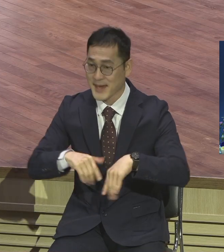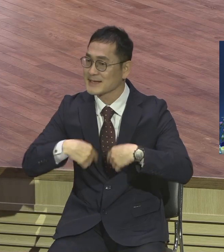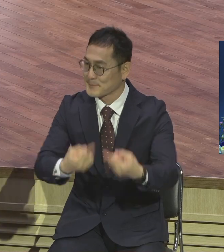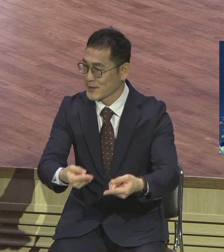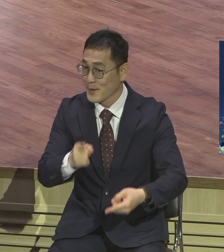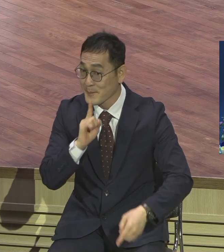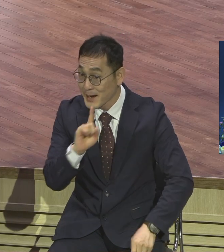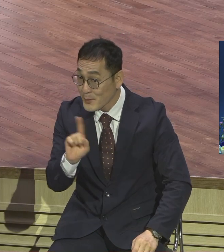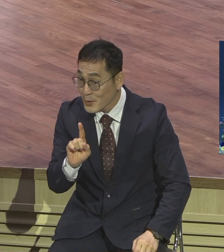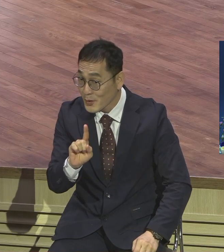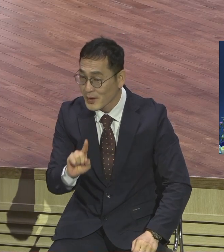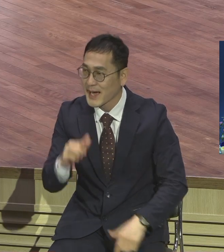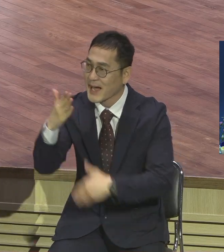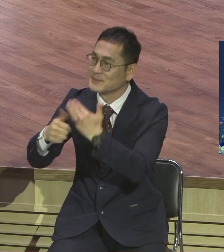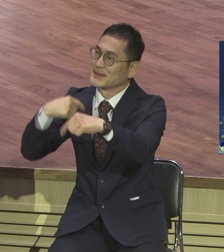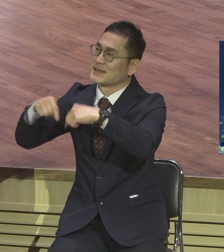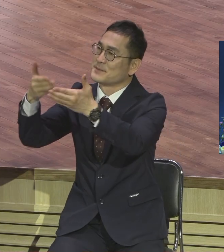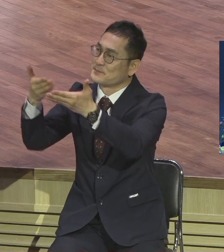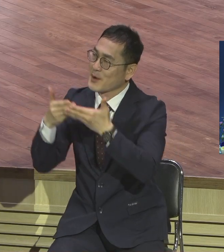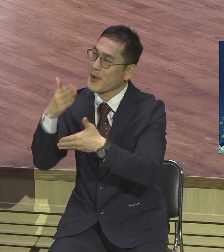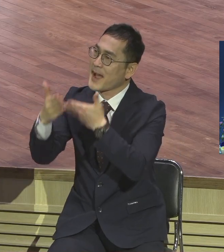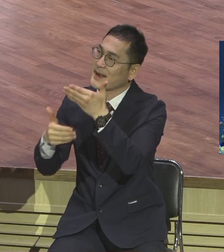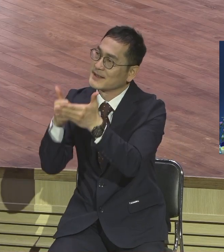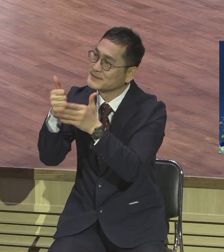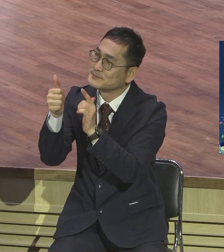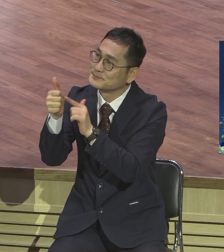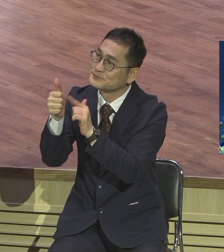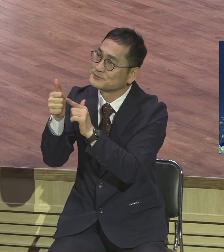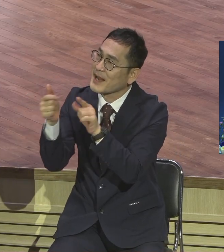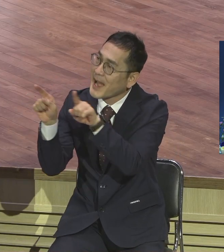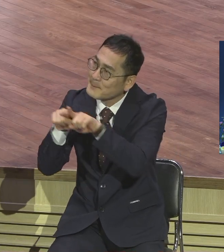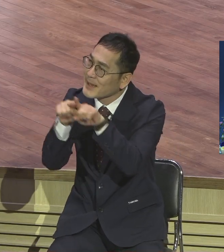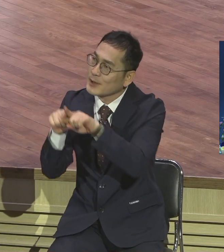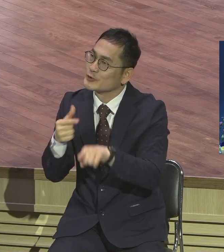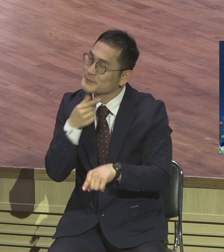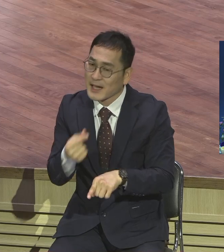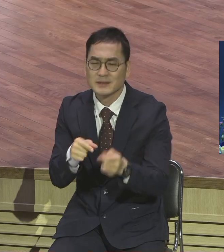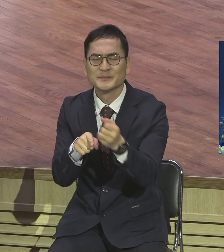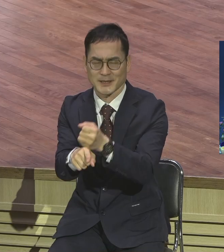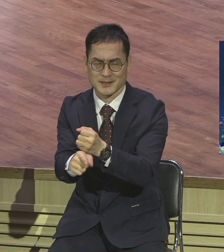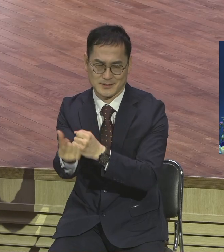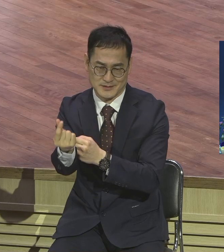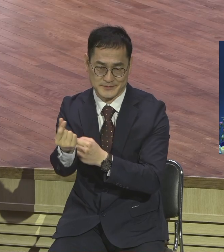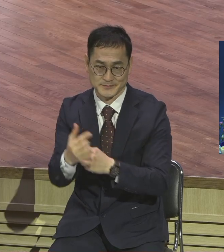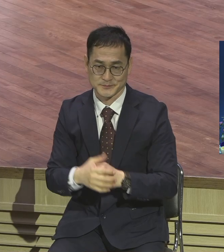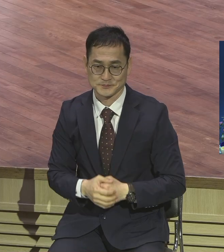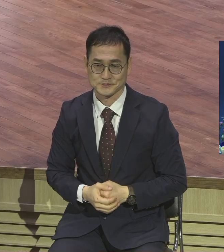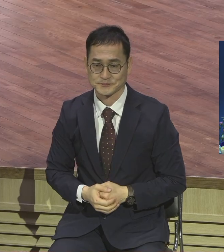다스림을 받고 하나님의 사람으로서 하나님과 함께한다. 그 증거가 예배예요. 예배.